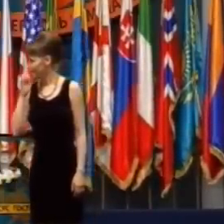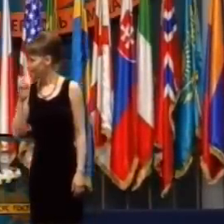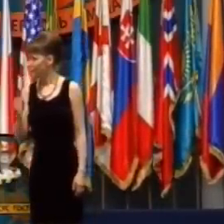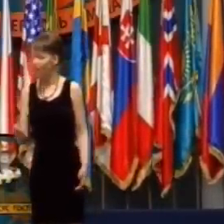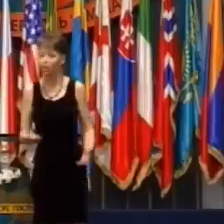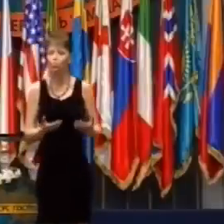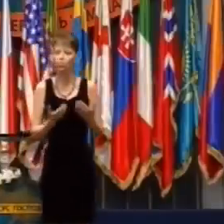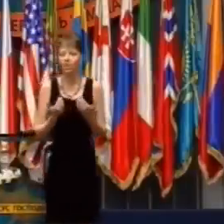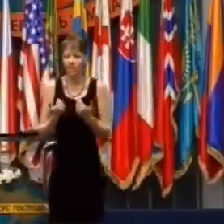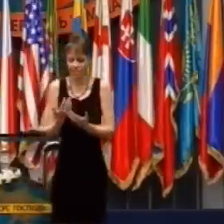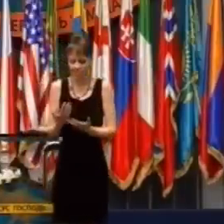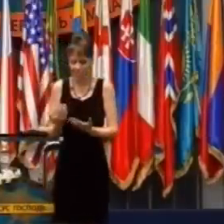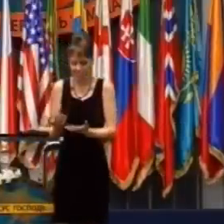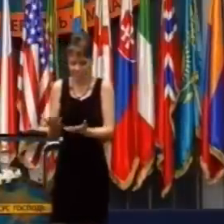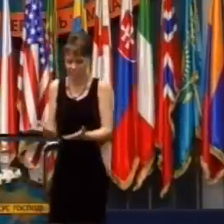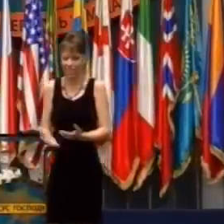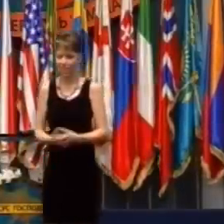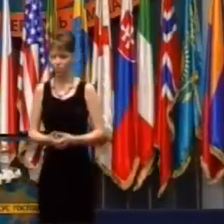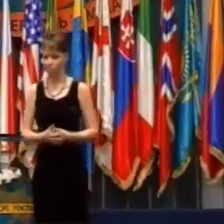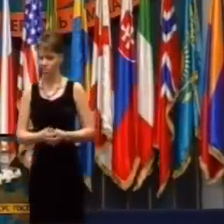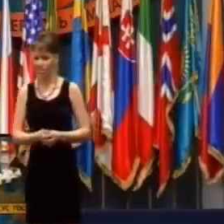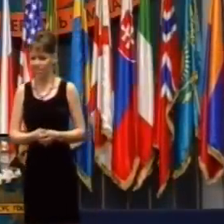z ktorého okrsku som.